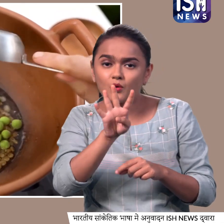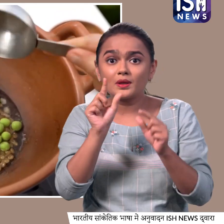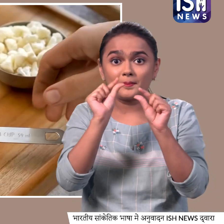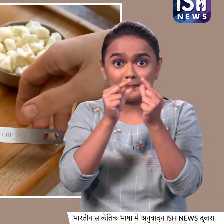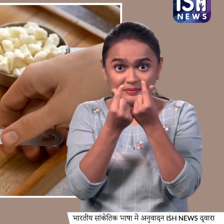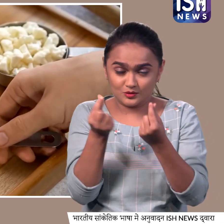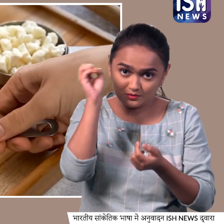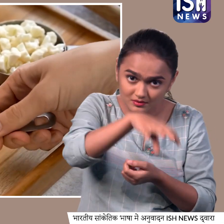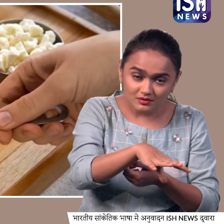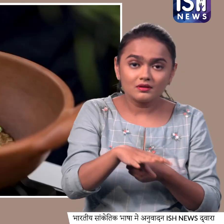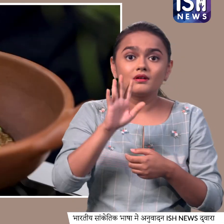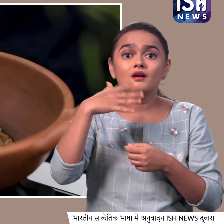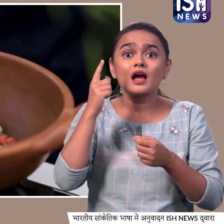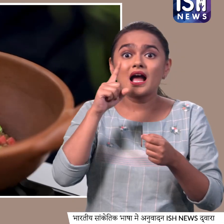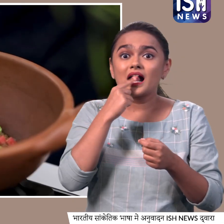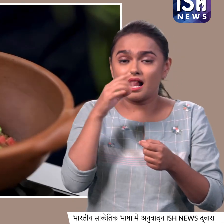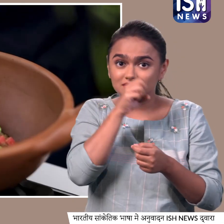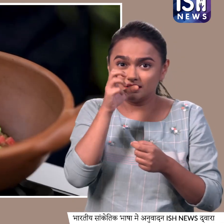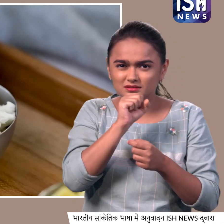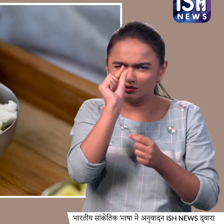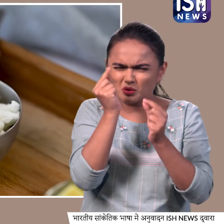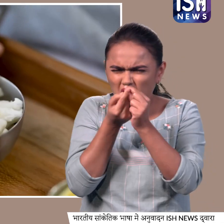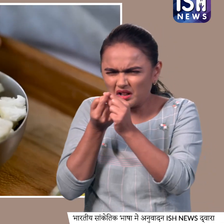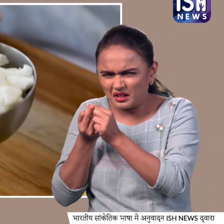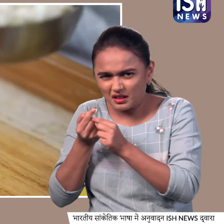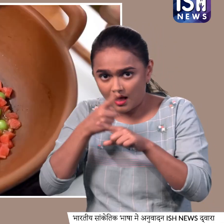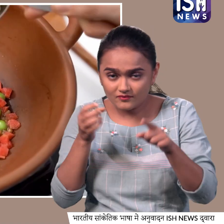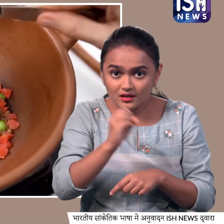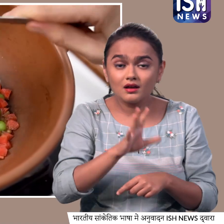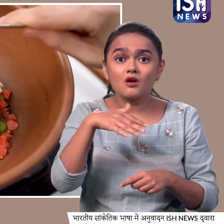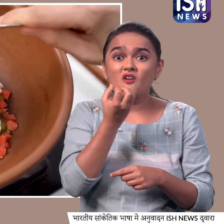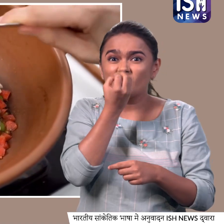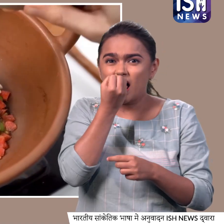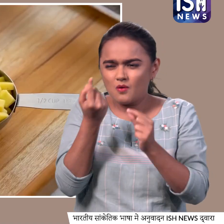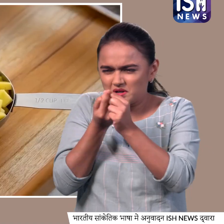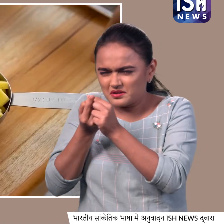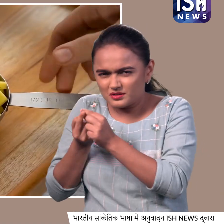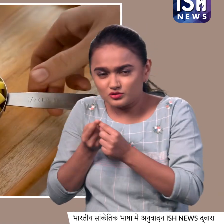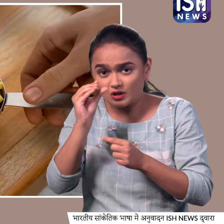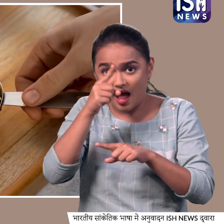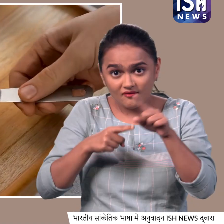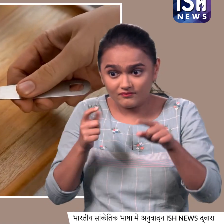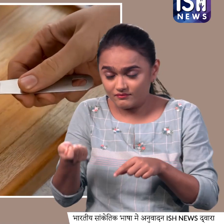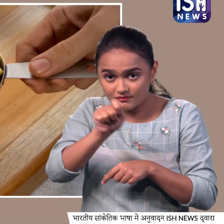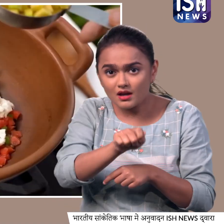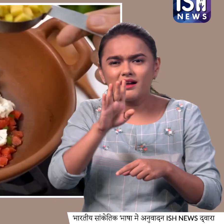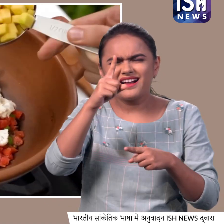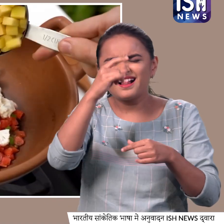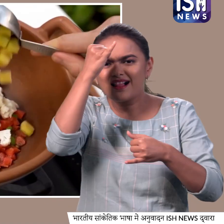एक चोथाई कप गाजर छोटी कटी हुई आधा कप गोभी छोटी कटी हुई और आखेर में आधा कप कदू